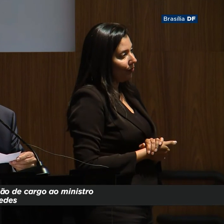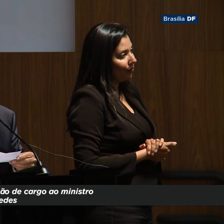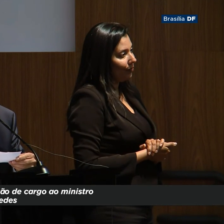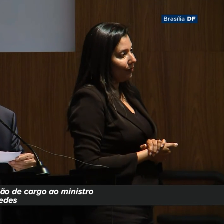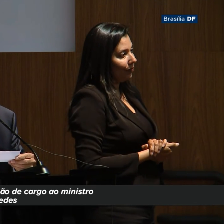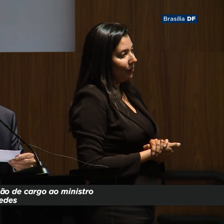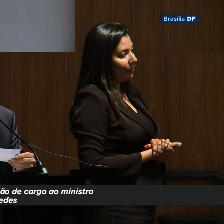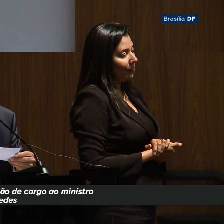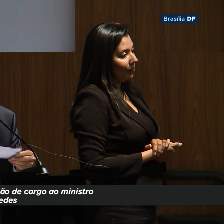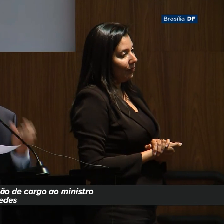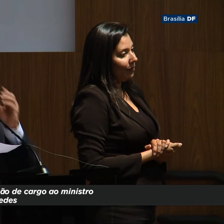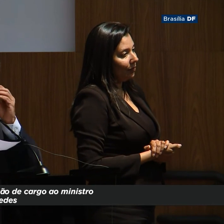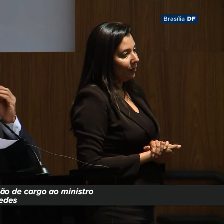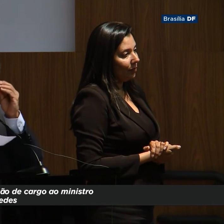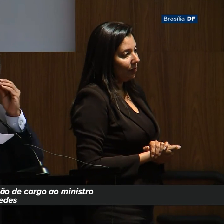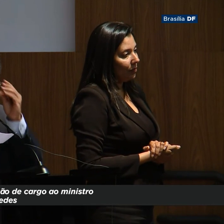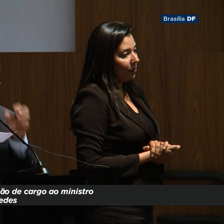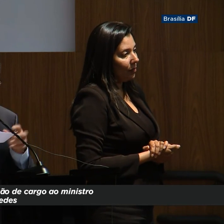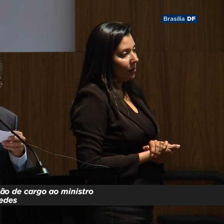que é